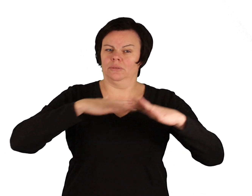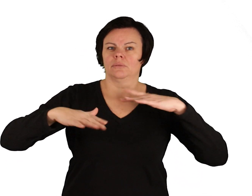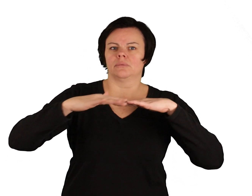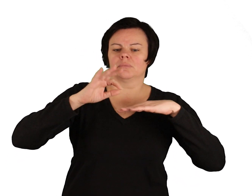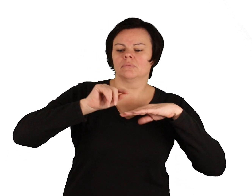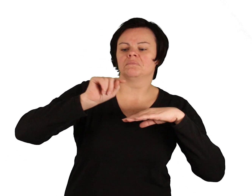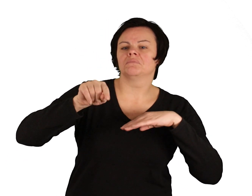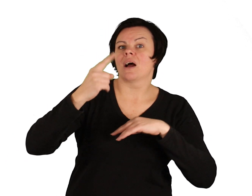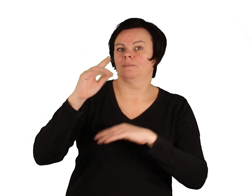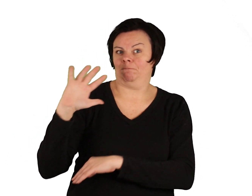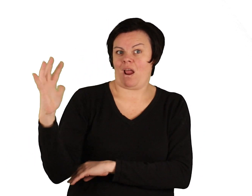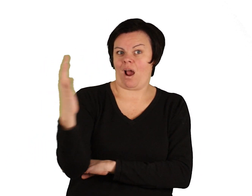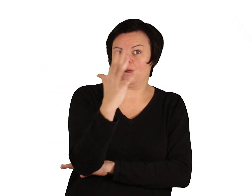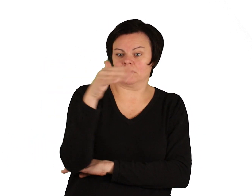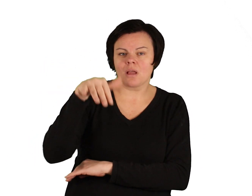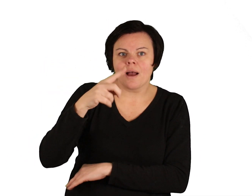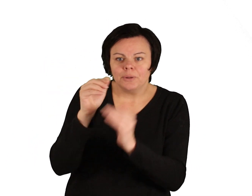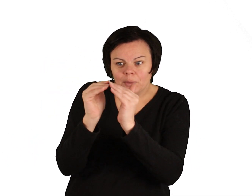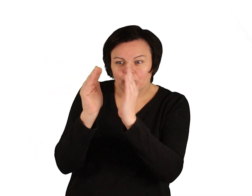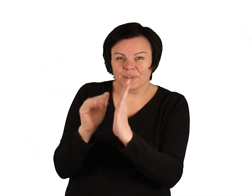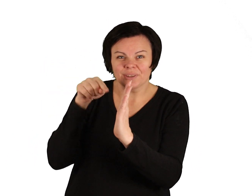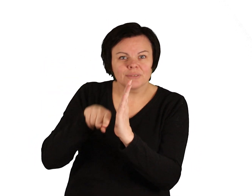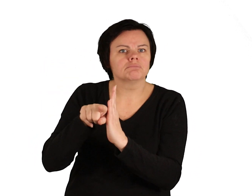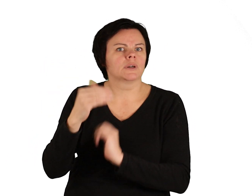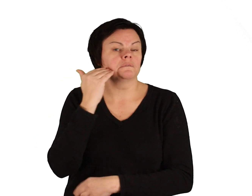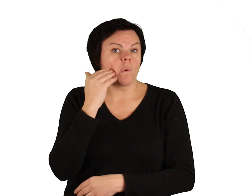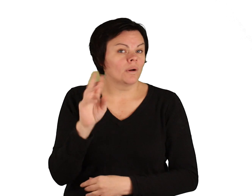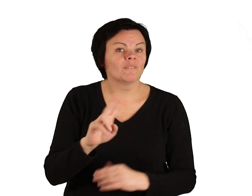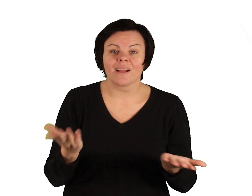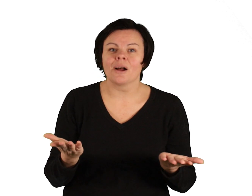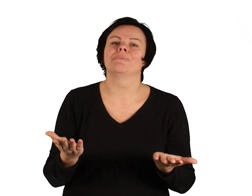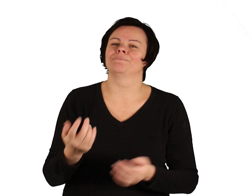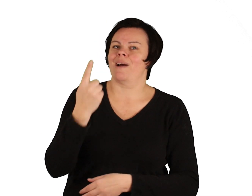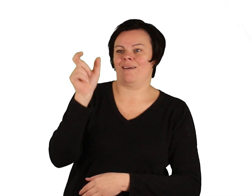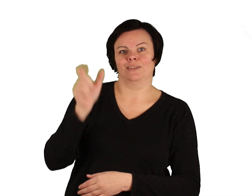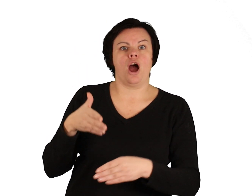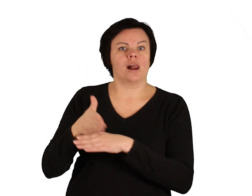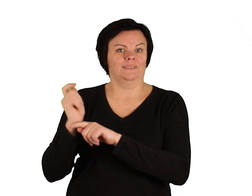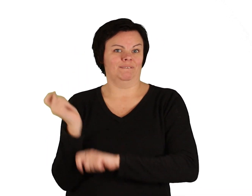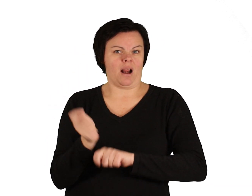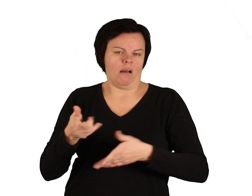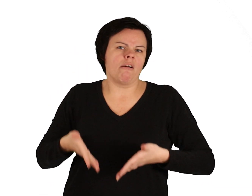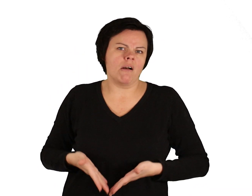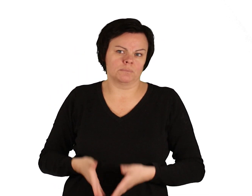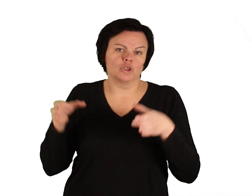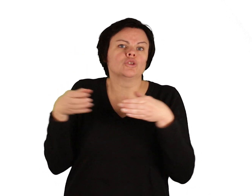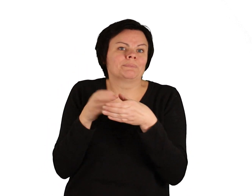seinen beiden Kindern und der Stiefmutter in einer Hütte im Wald, denn die leibliche Mutter der Kinder war gestorben.